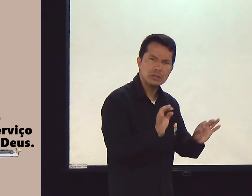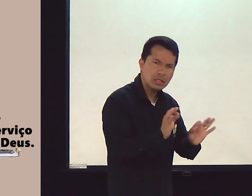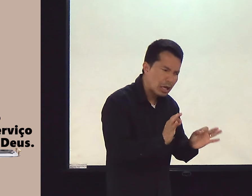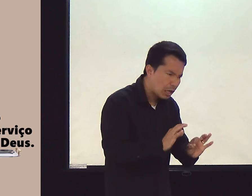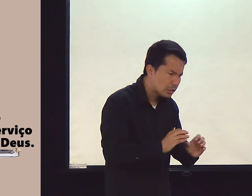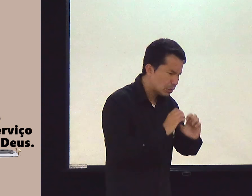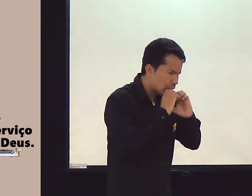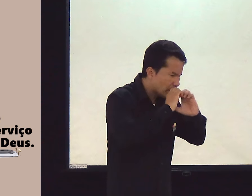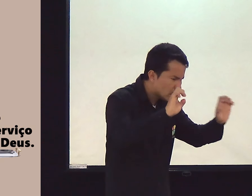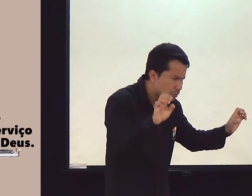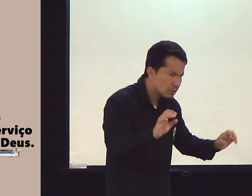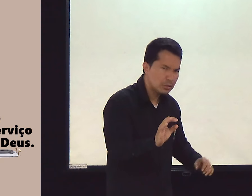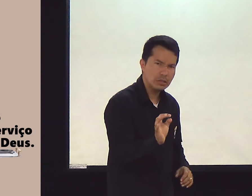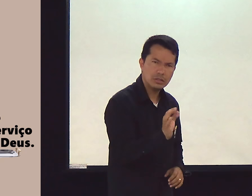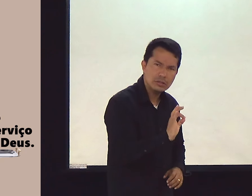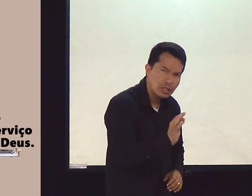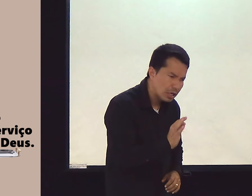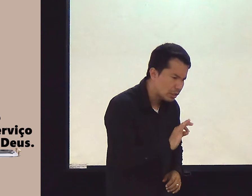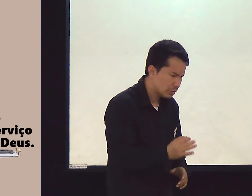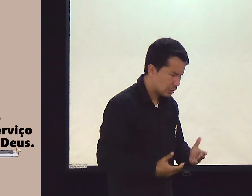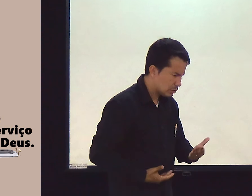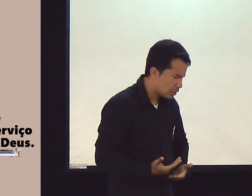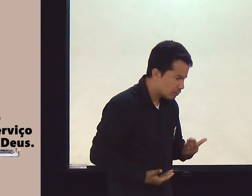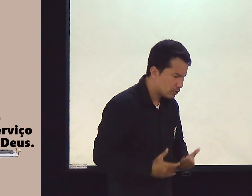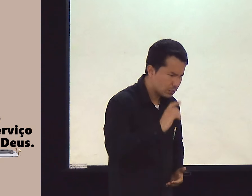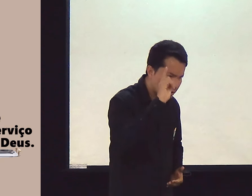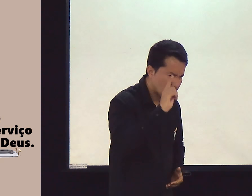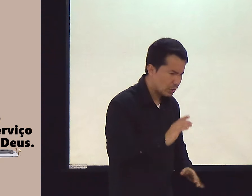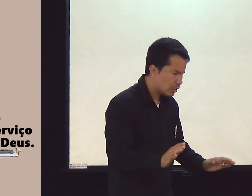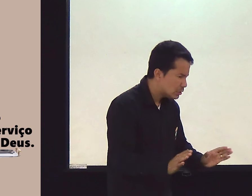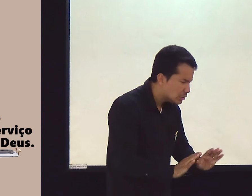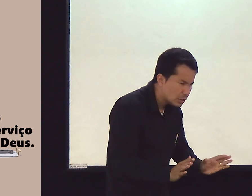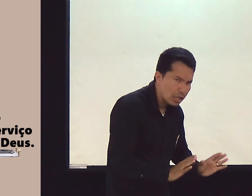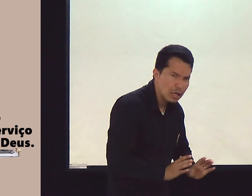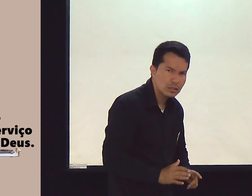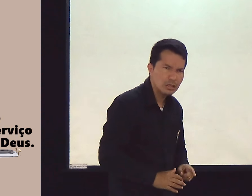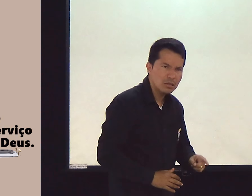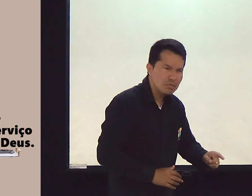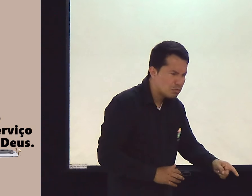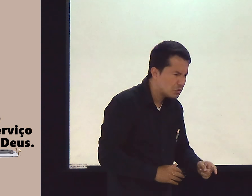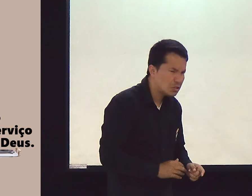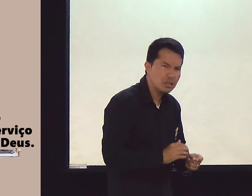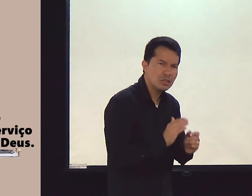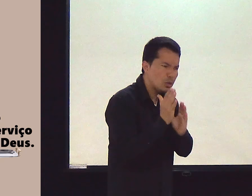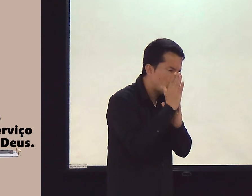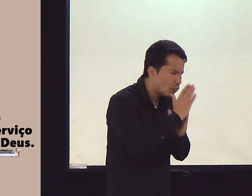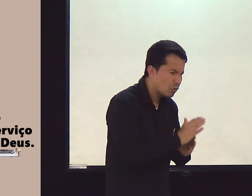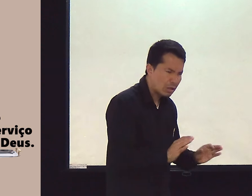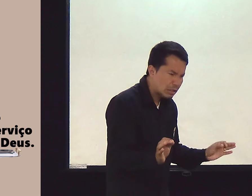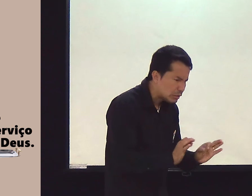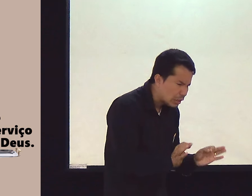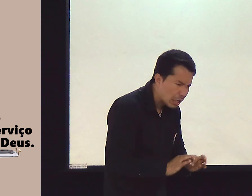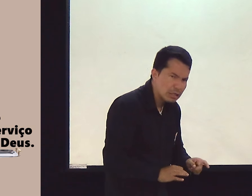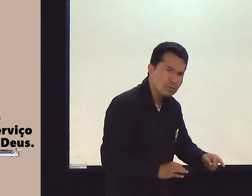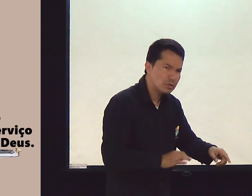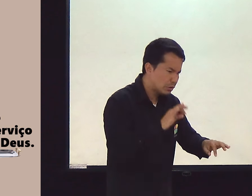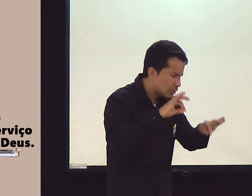não foi no culto, não evangelizou, você não serviu e... Não? E agora? Você não